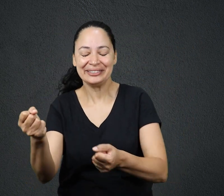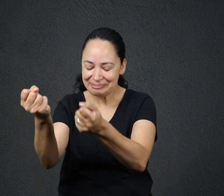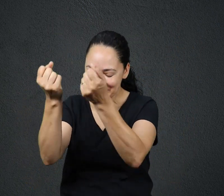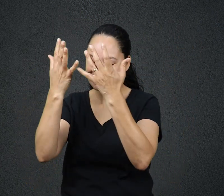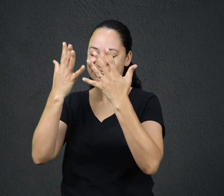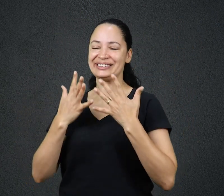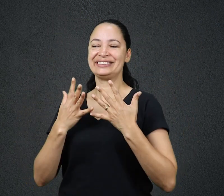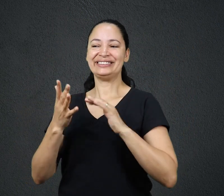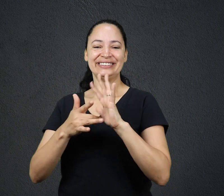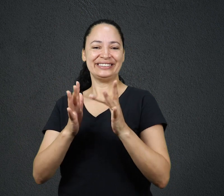-lo em sua vida